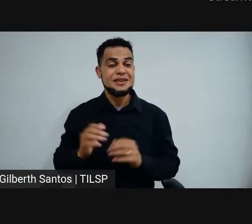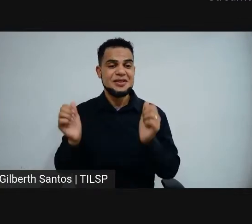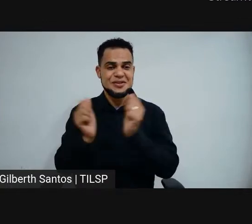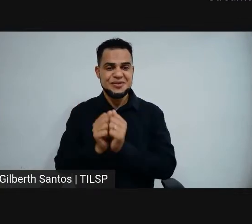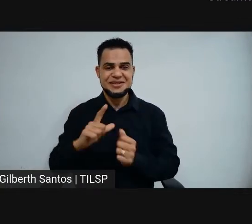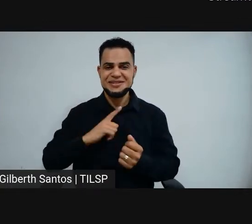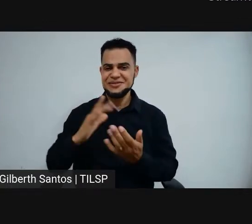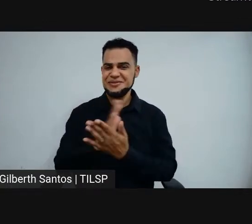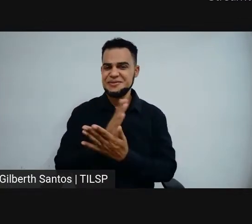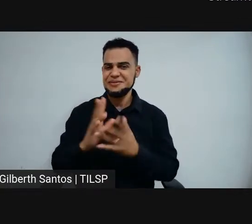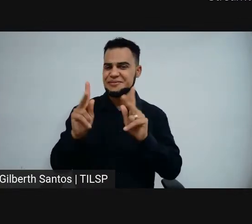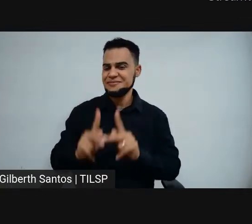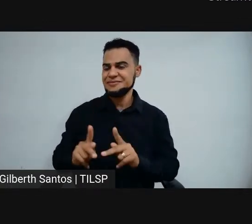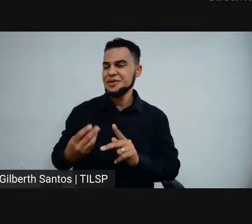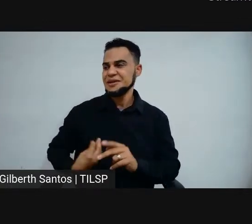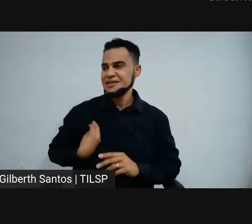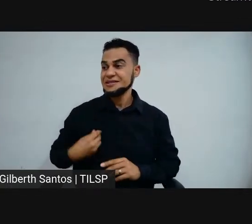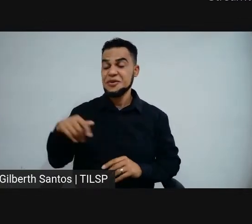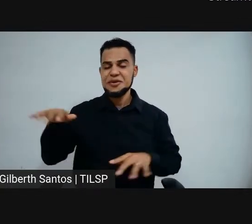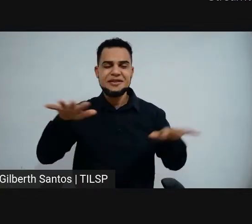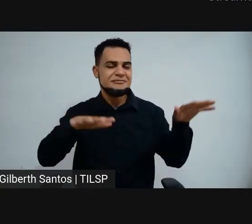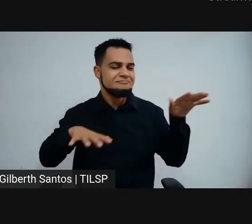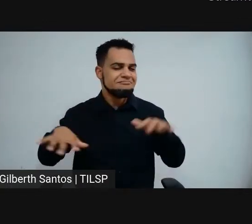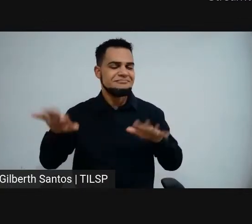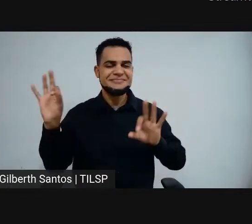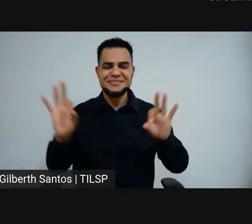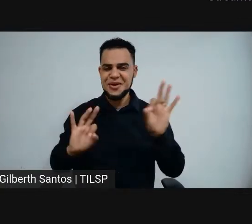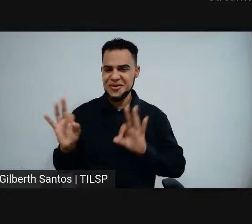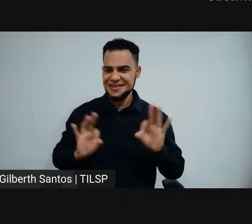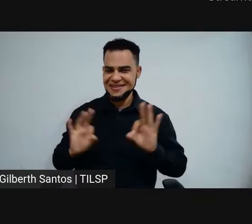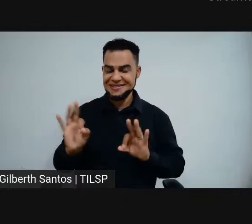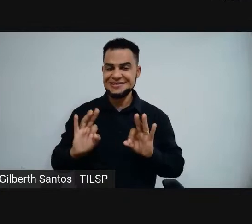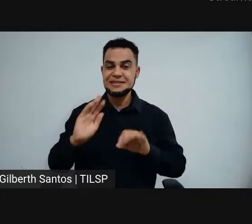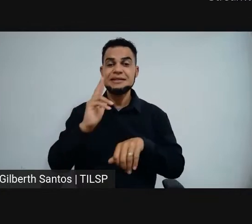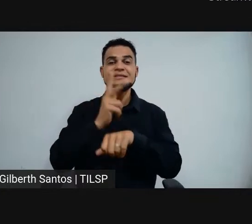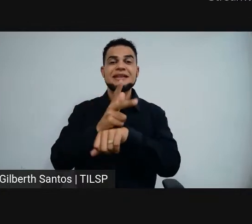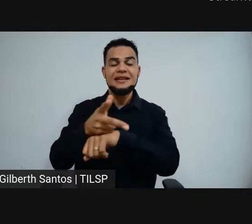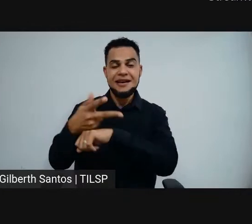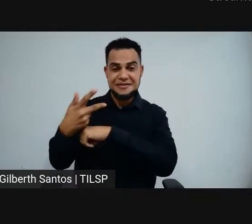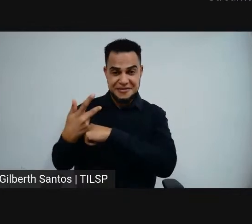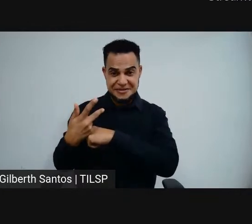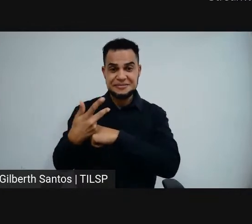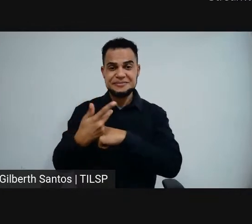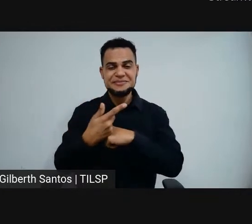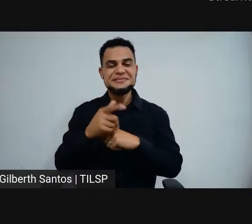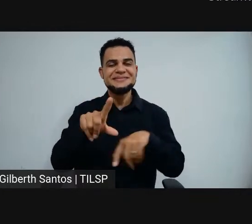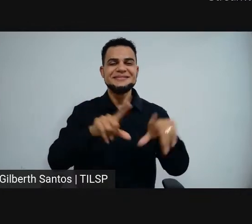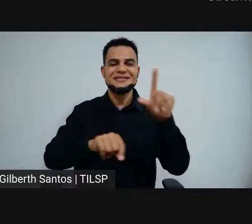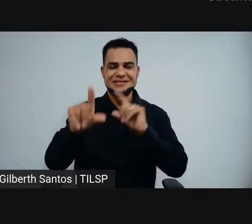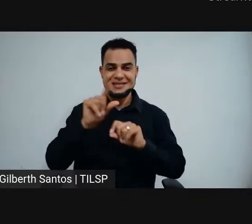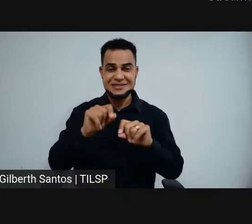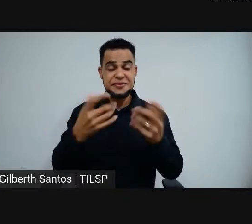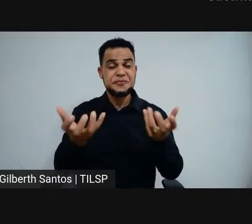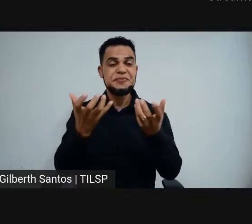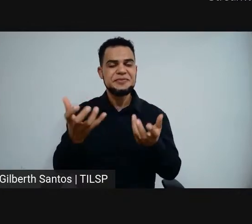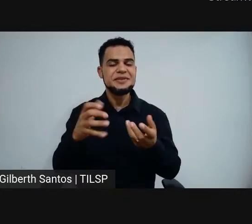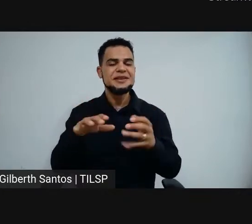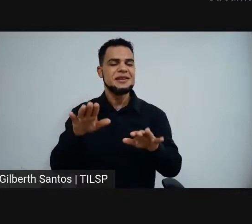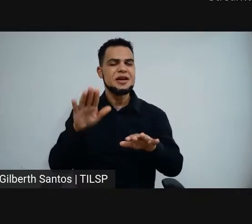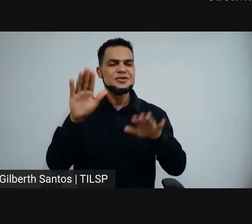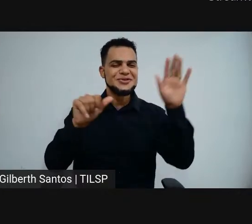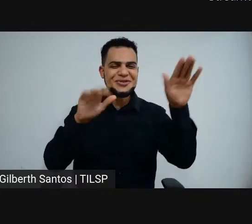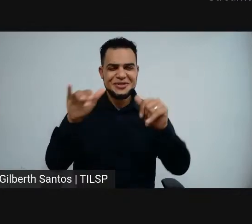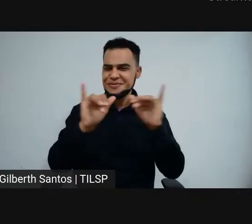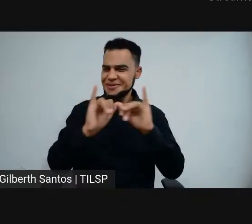que estão me ajudando aqui nos bastidores dessa live do processo seletivo. Então eu queria falar, só chamar, dar uma chamadinha, dar uma